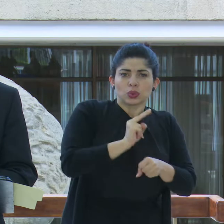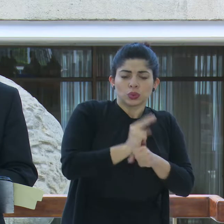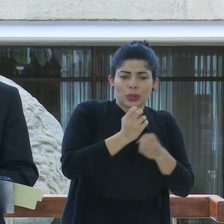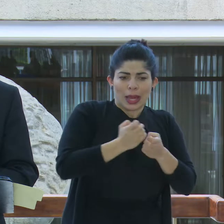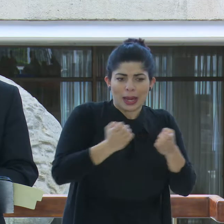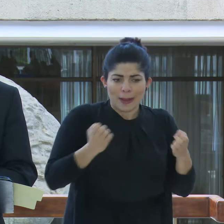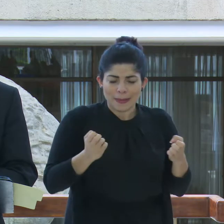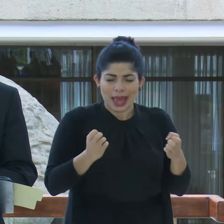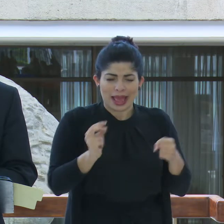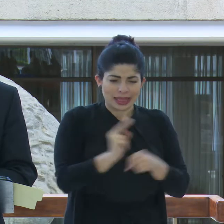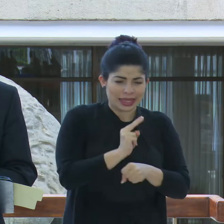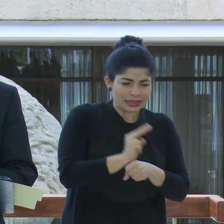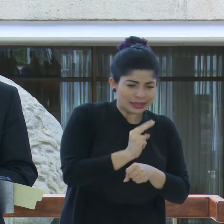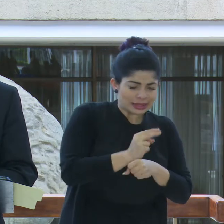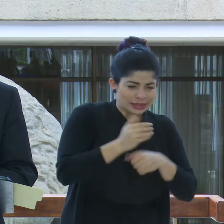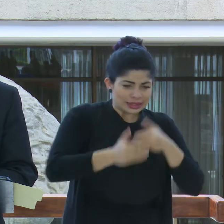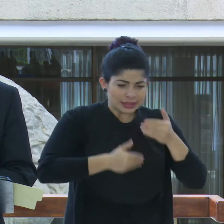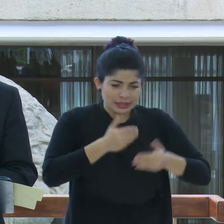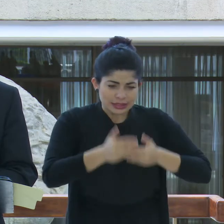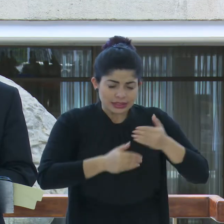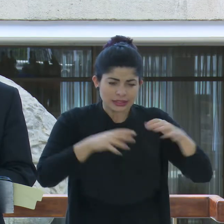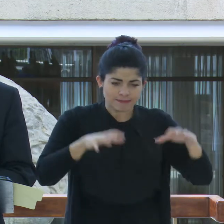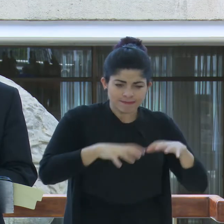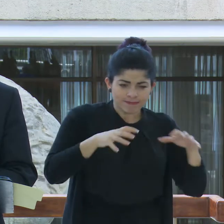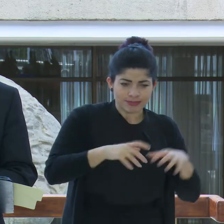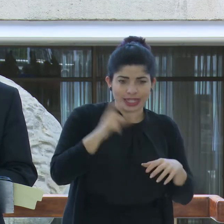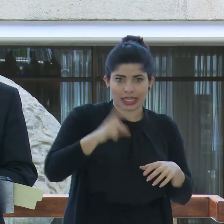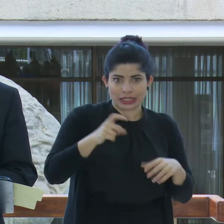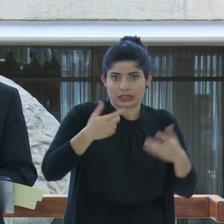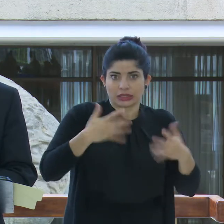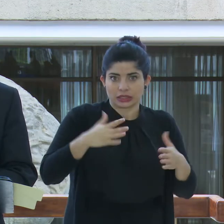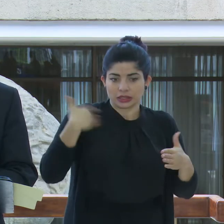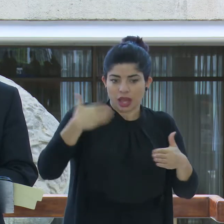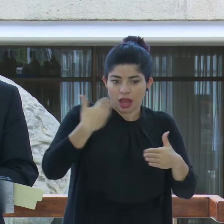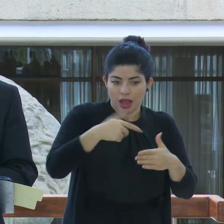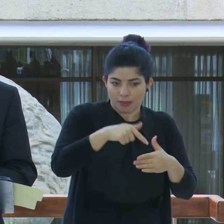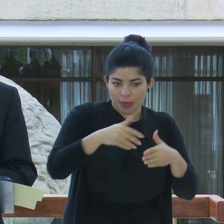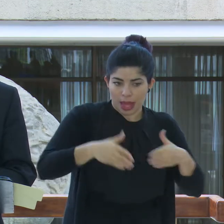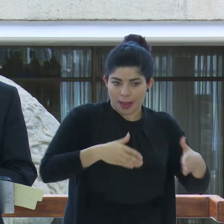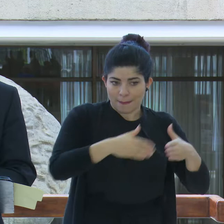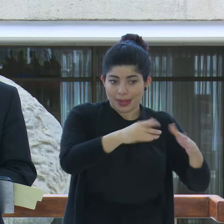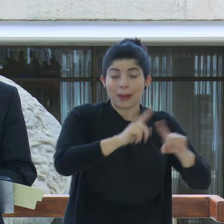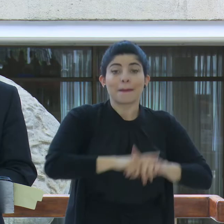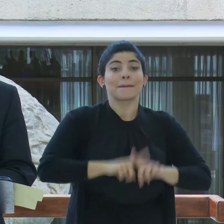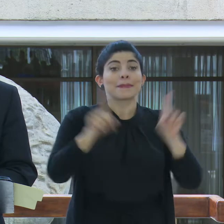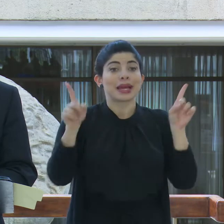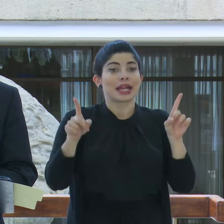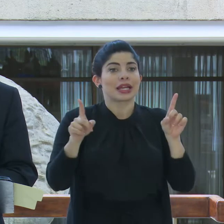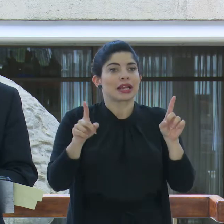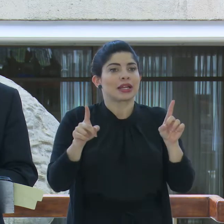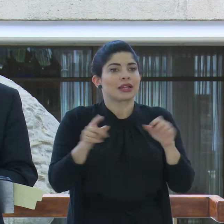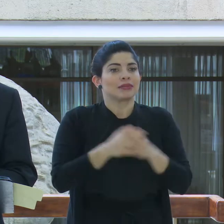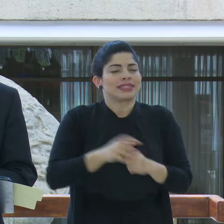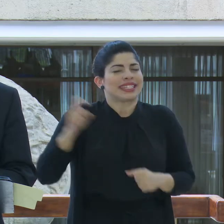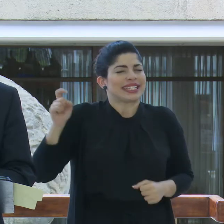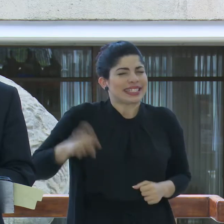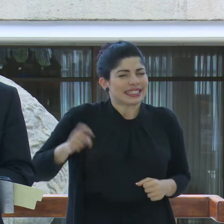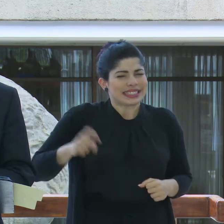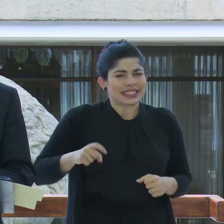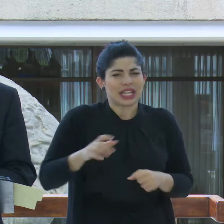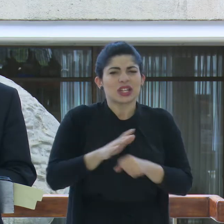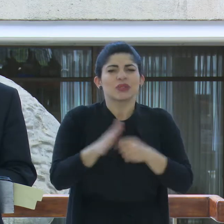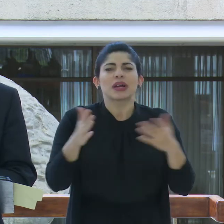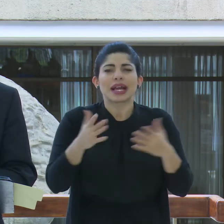a su alcance y realizará las acciones necesarias en esta ruta. Pero es absolutamente necesaria